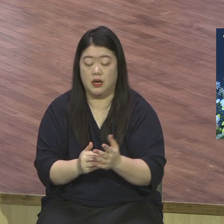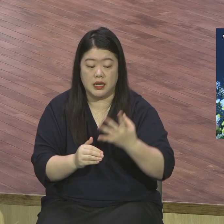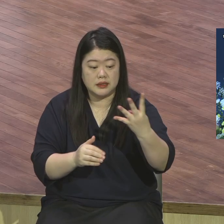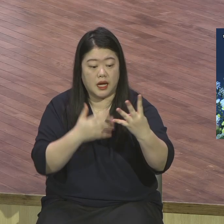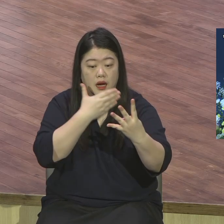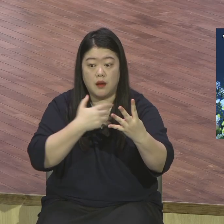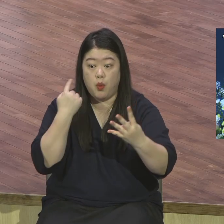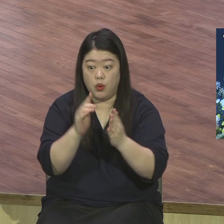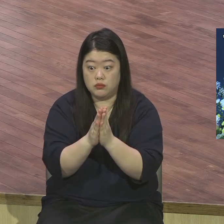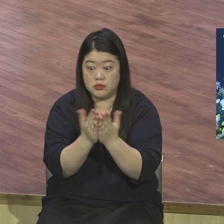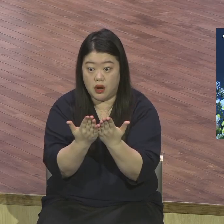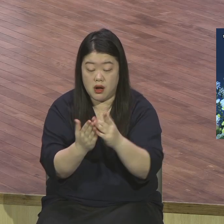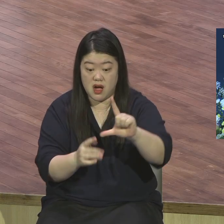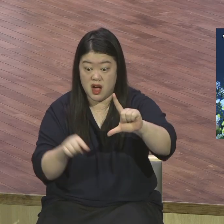이 한 주간